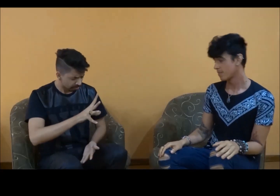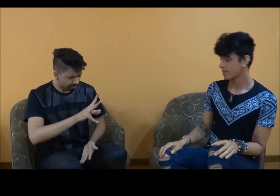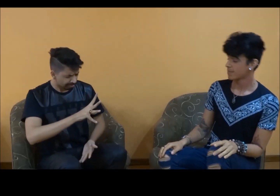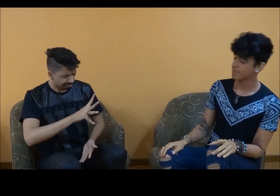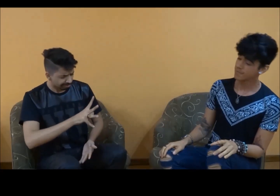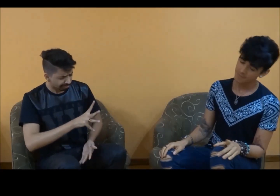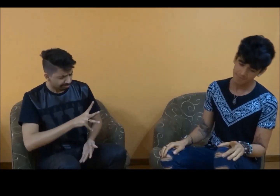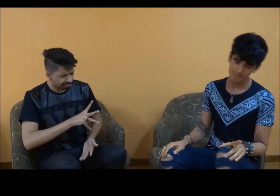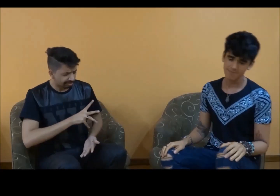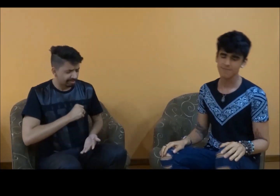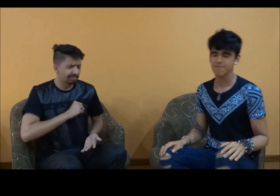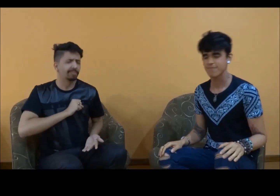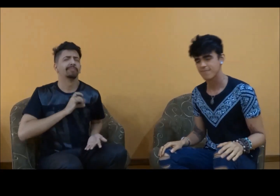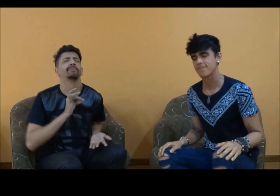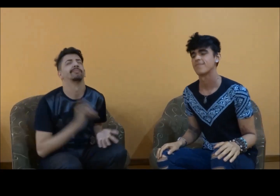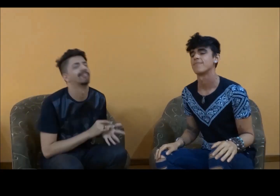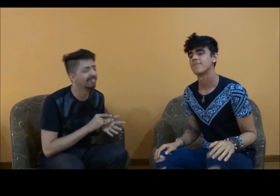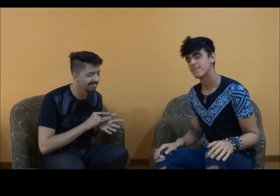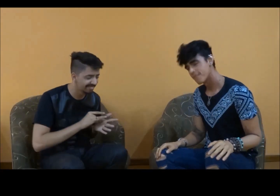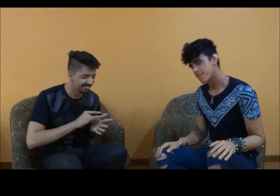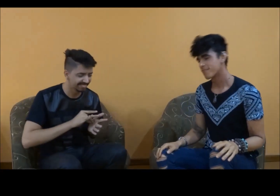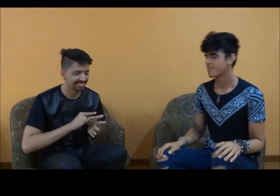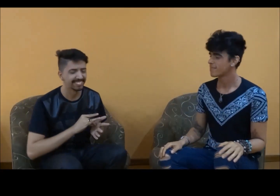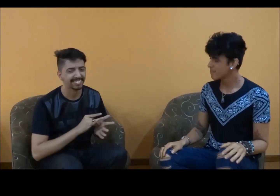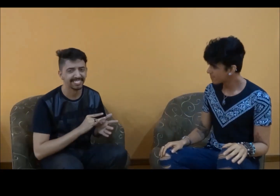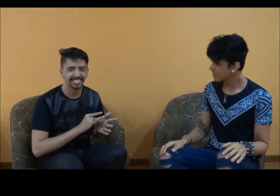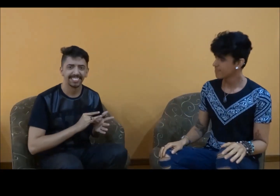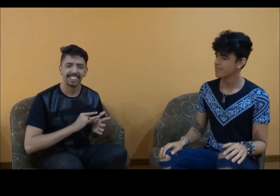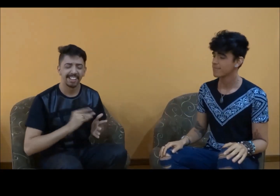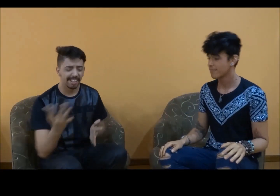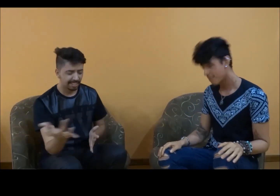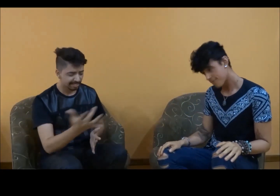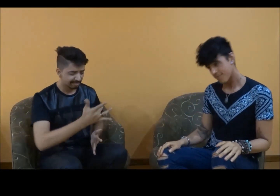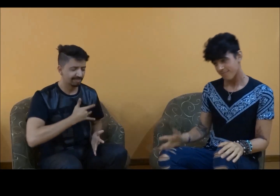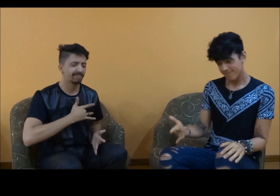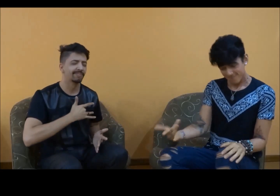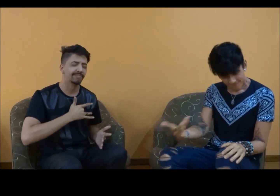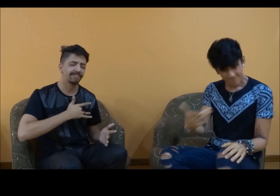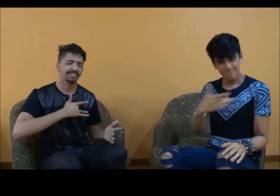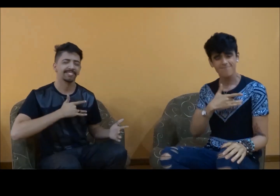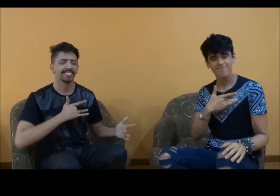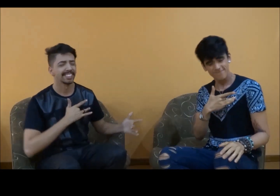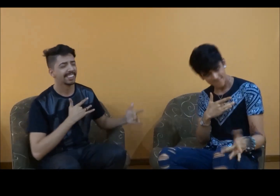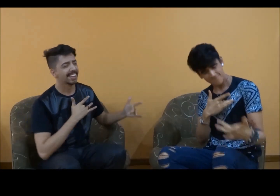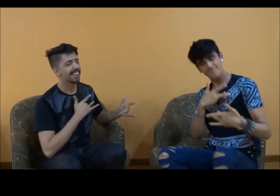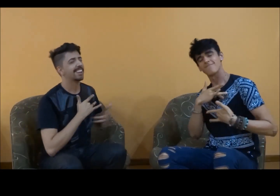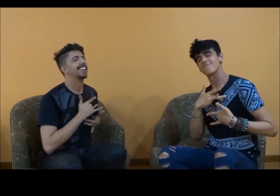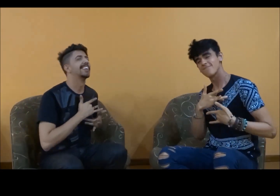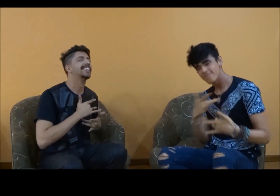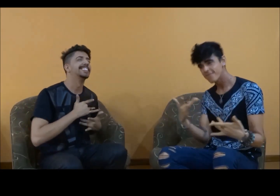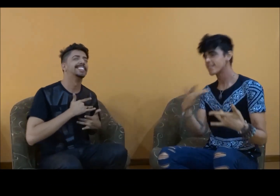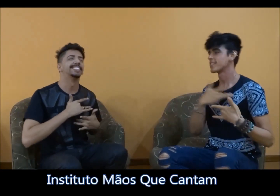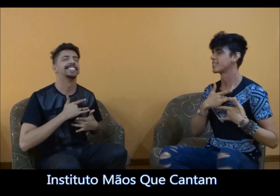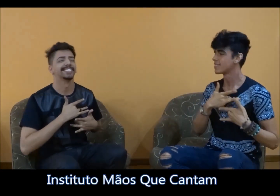amor que venha pra somar Pra completar